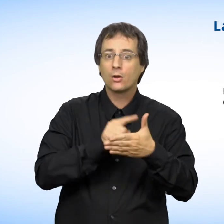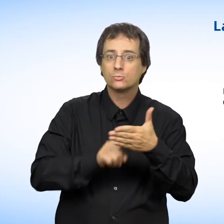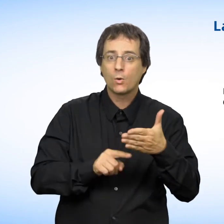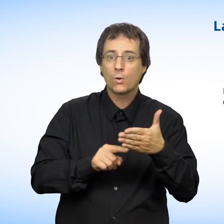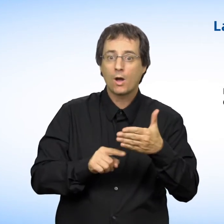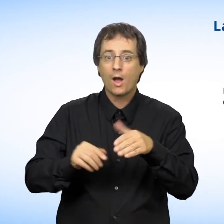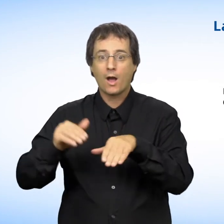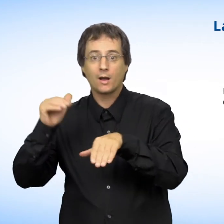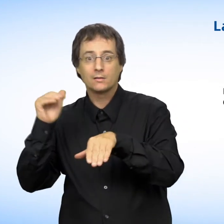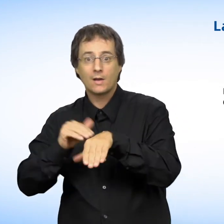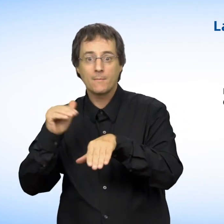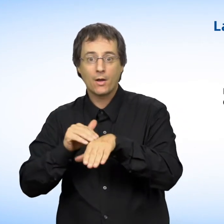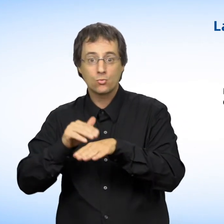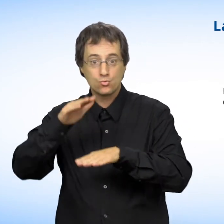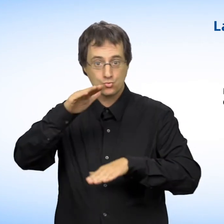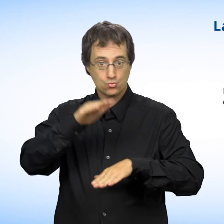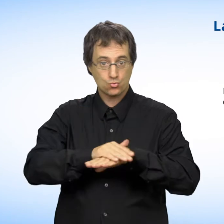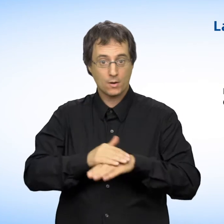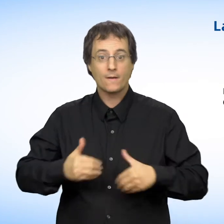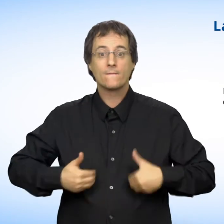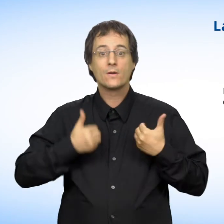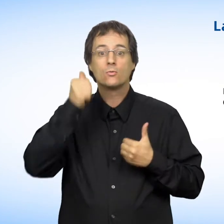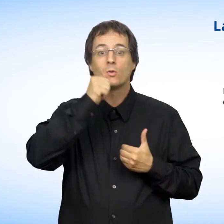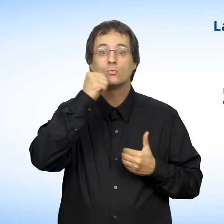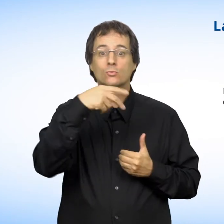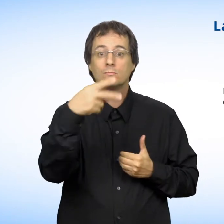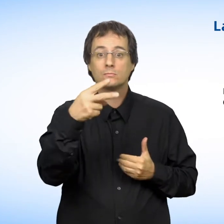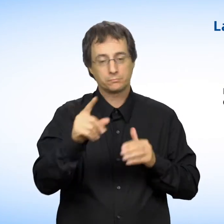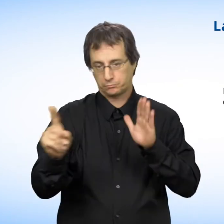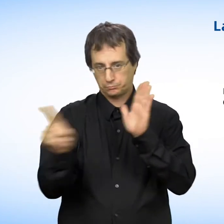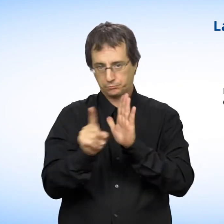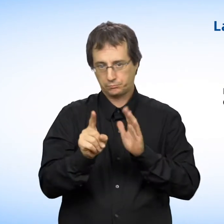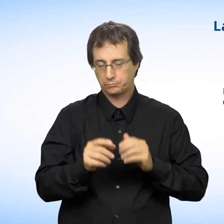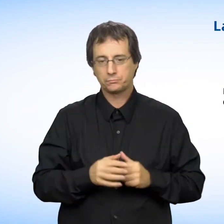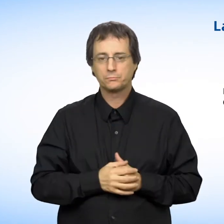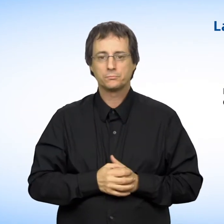La condition sociale est un motif interdit de discrimination et de harcèlement.